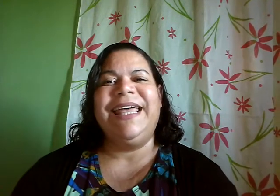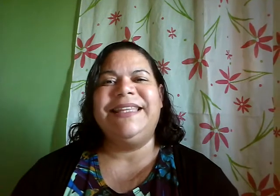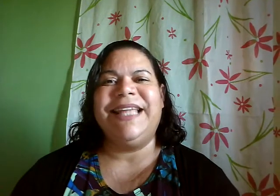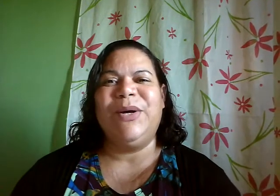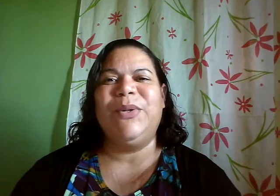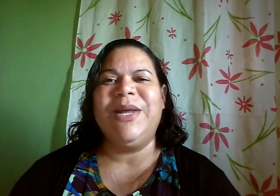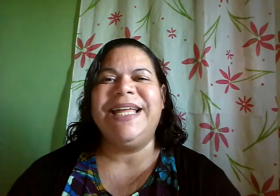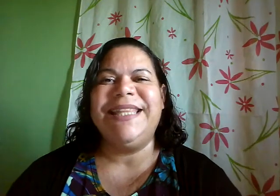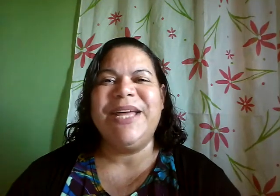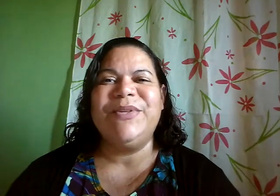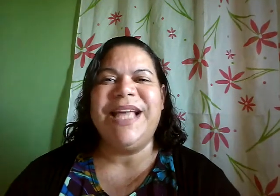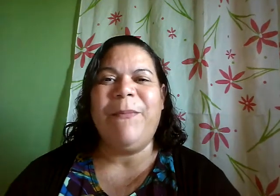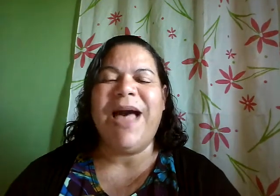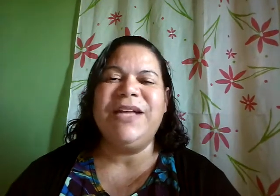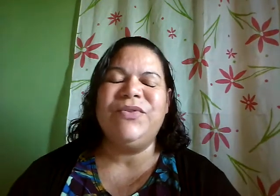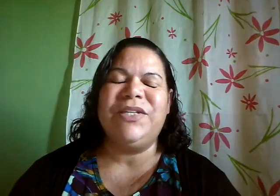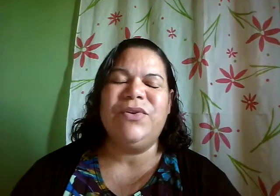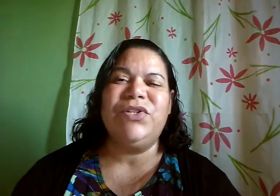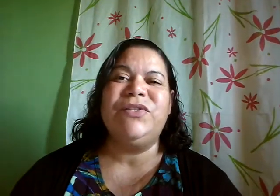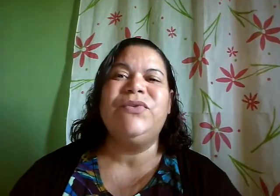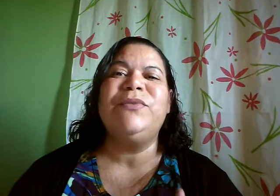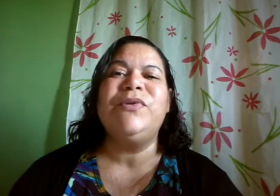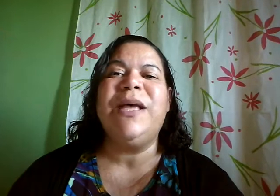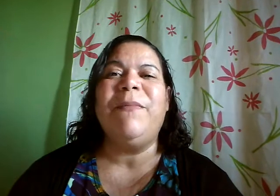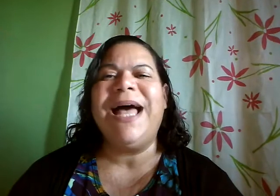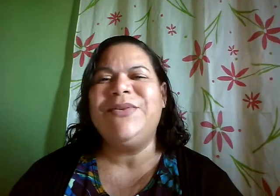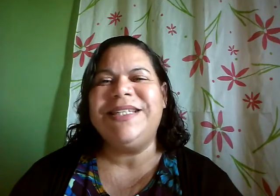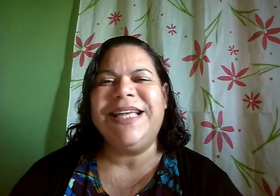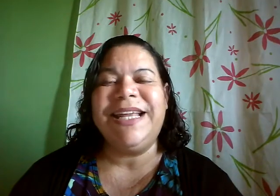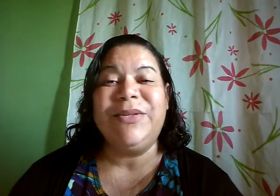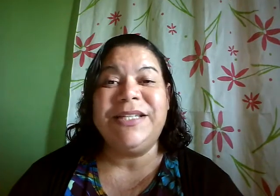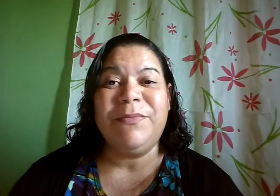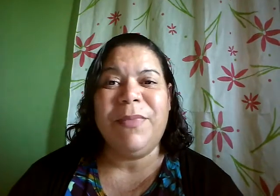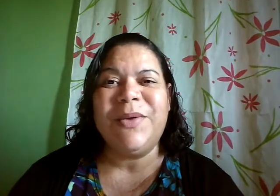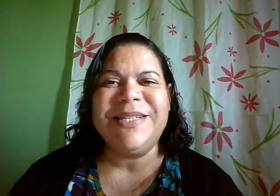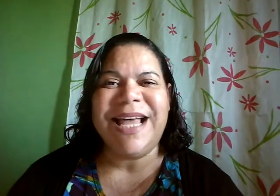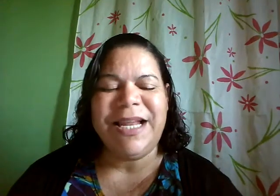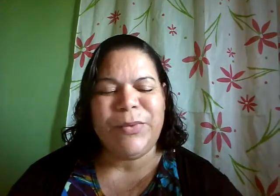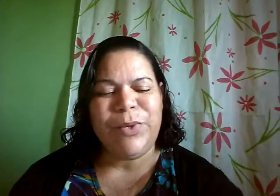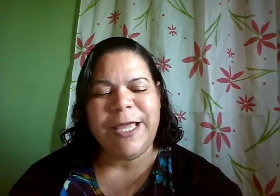Eita glória a Deus, a par do Senhor Jesus, meus amados e queridos irmãos, aleluia!